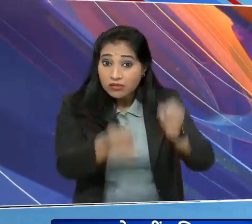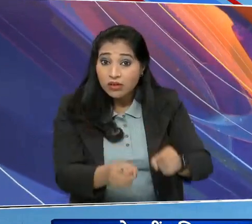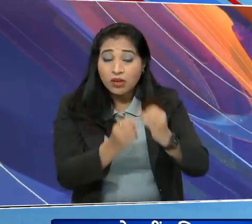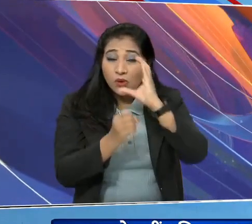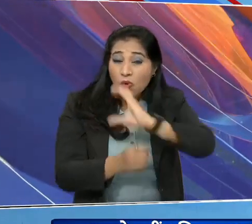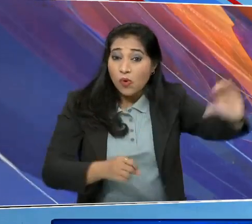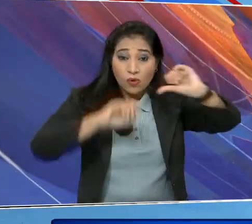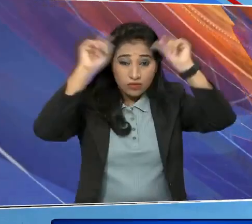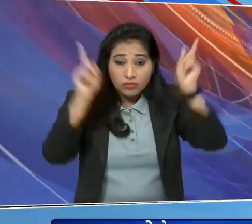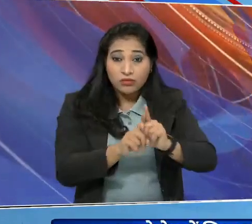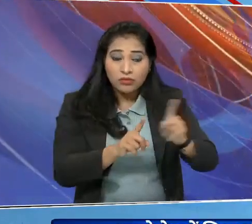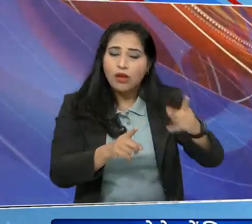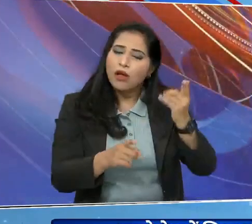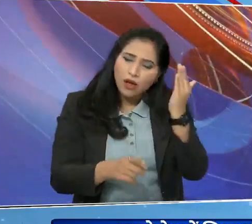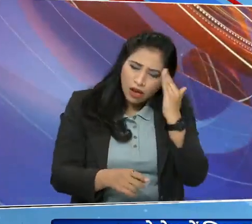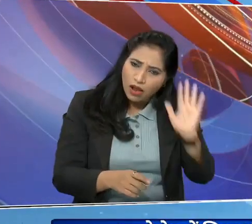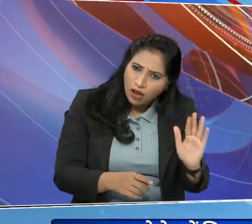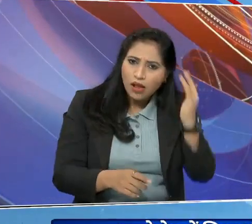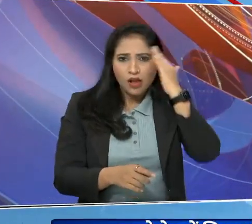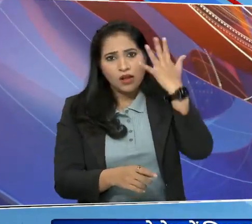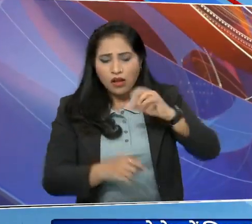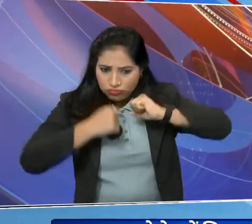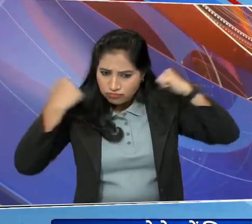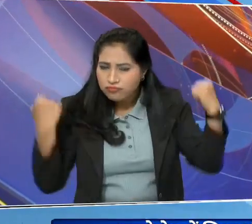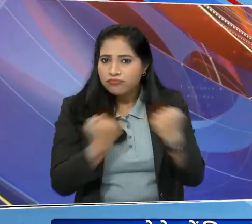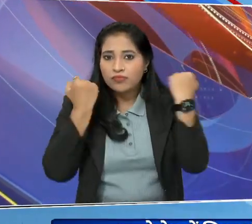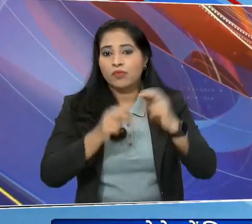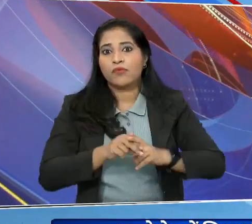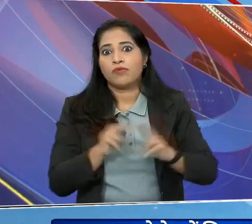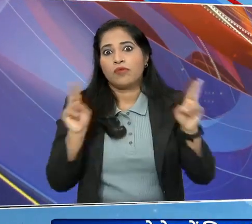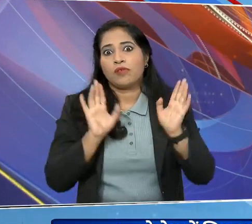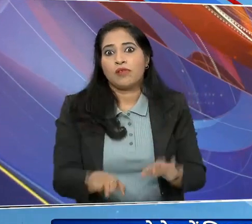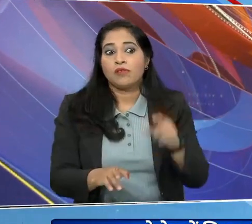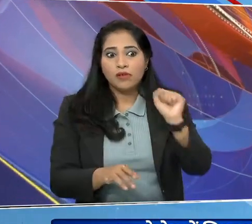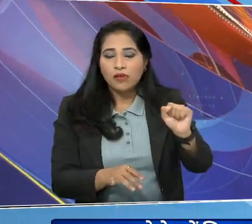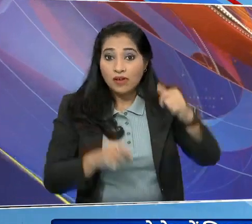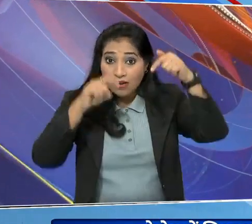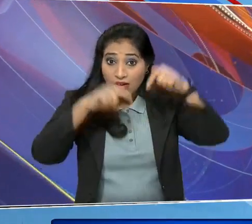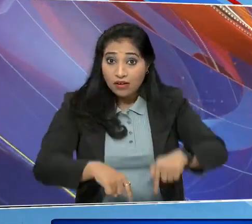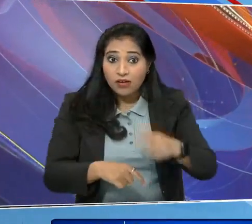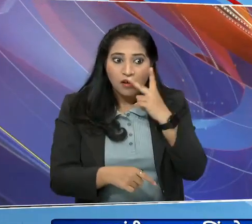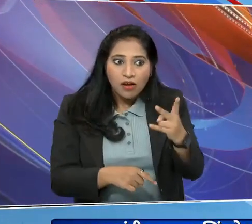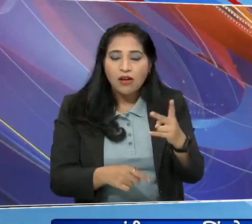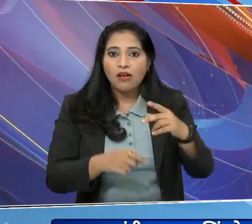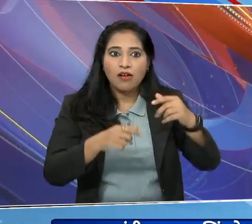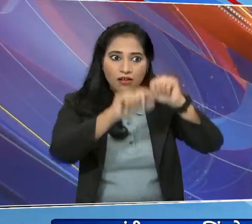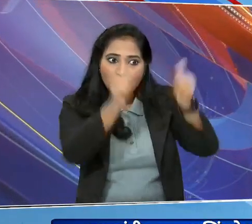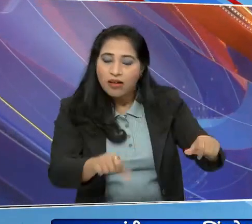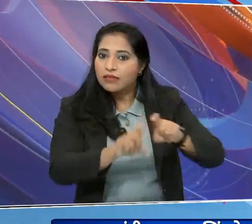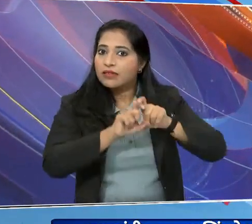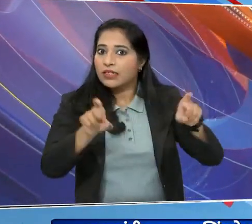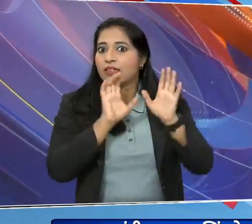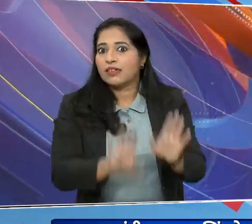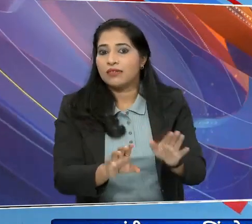भार्थियों ने जाने अन्जाने अपना योगदान दिया है वह अपनी आज शेप ले रहा है यह